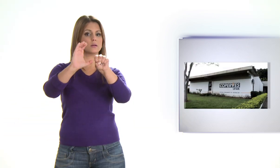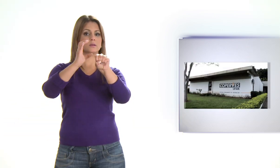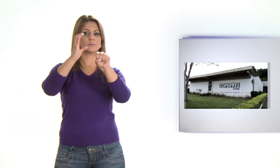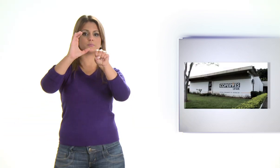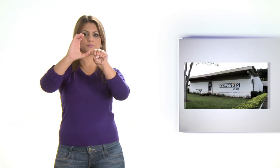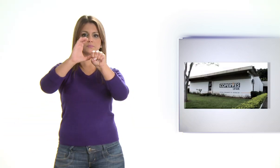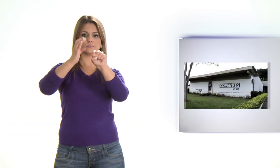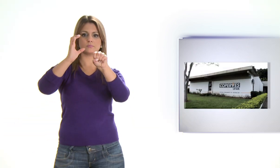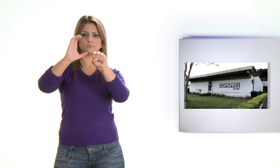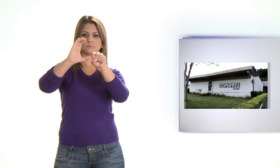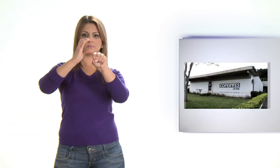Copervis